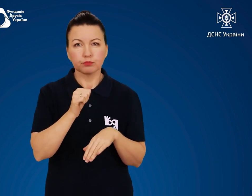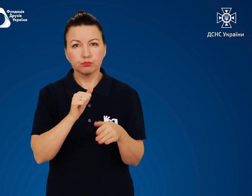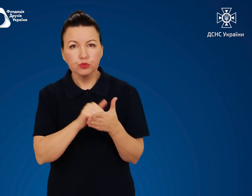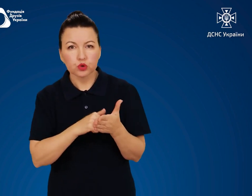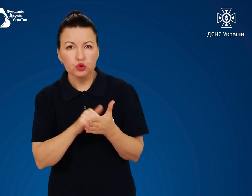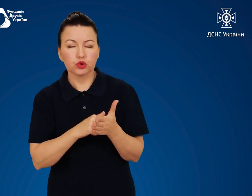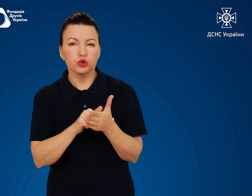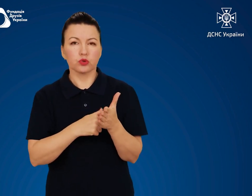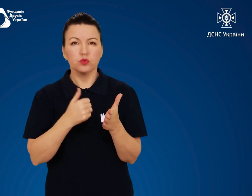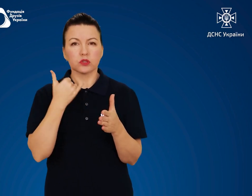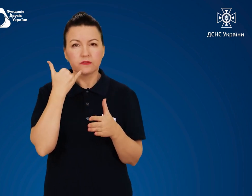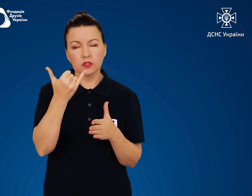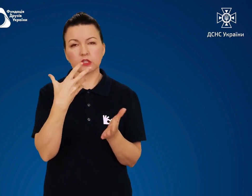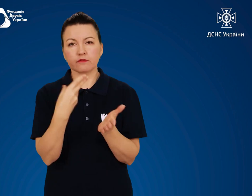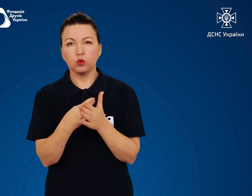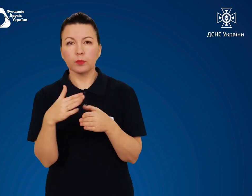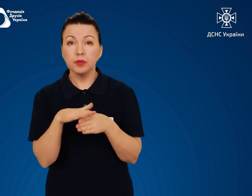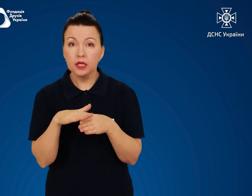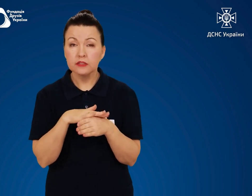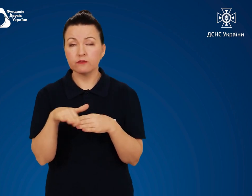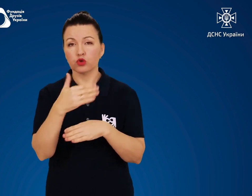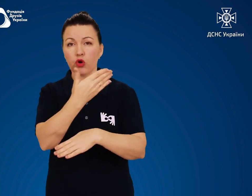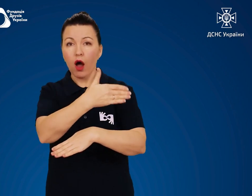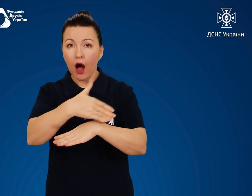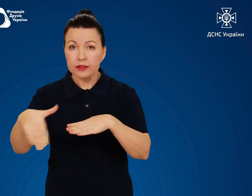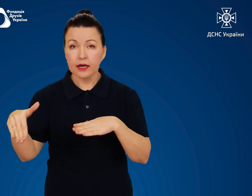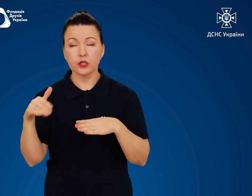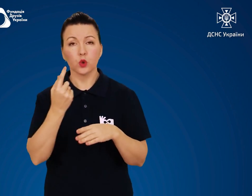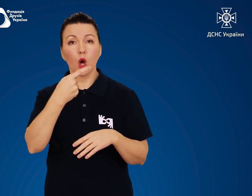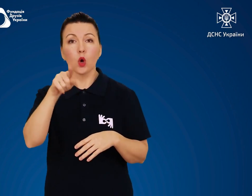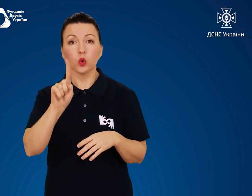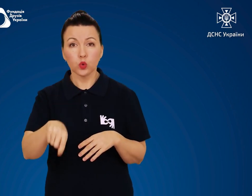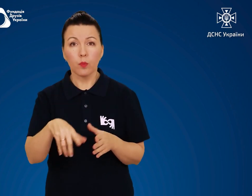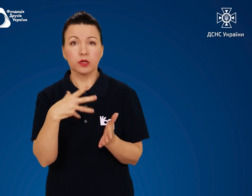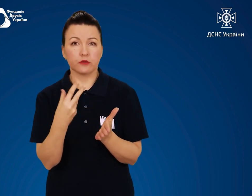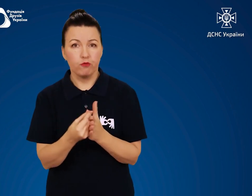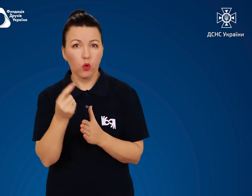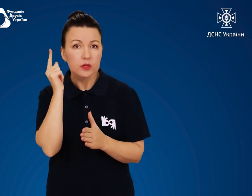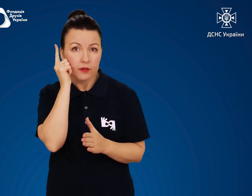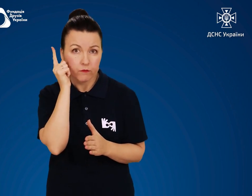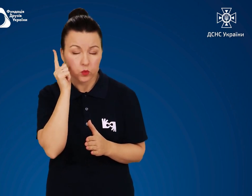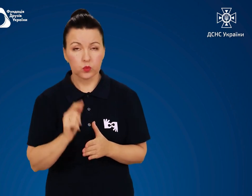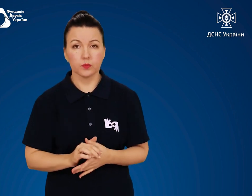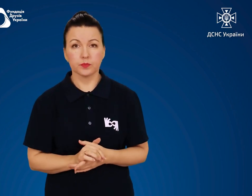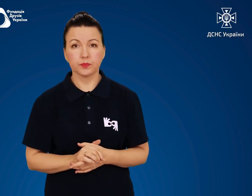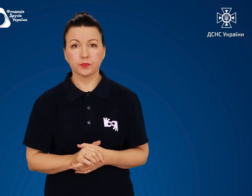причину дзвінка, своє прізвище, адресу та номер свого телефону